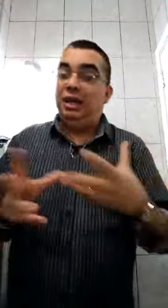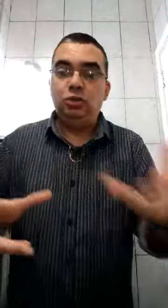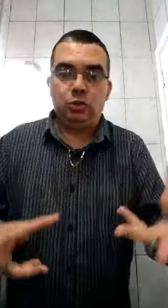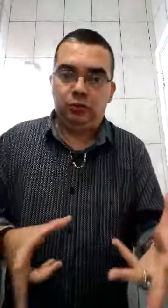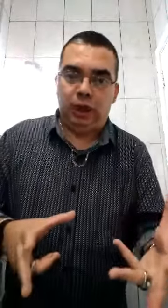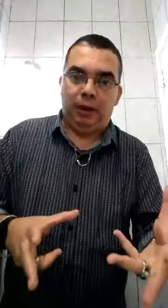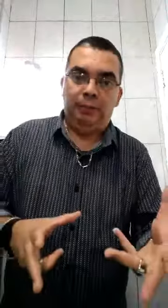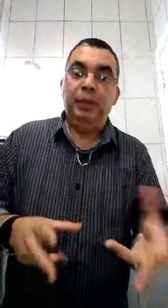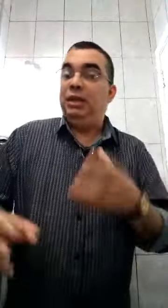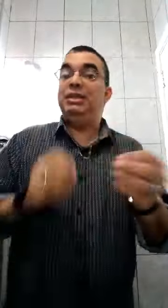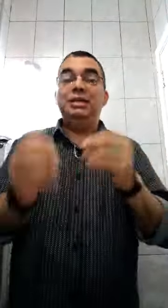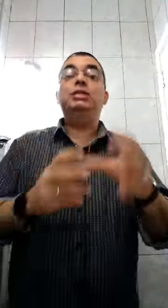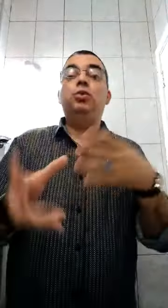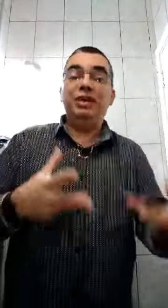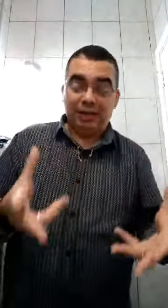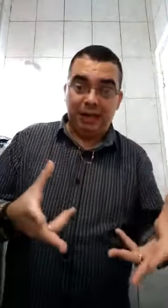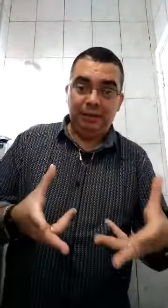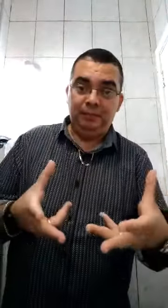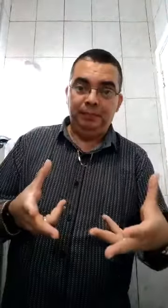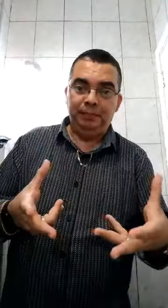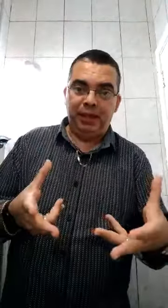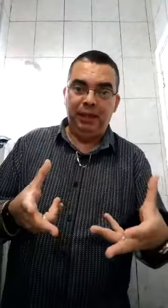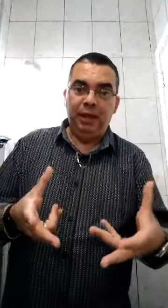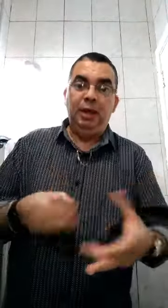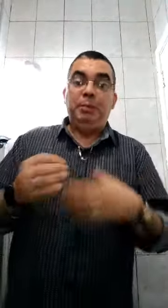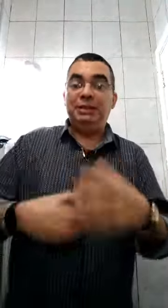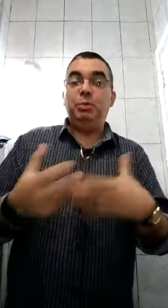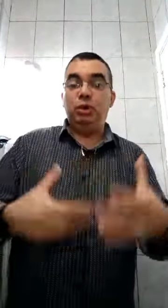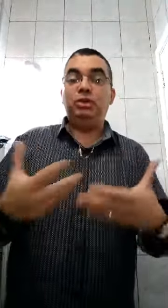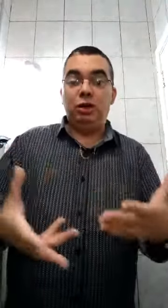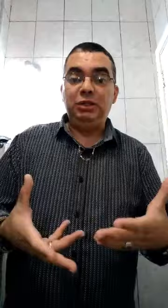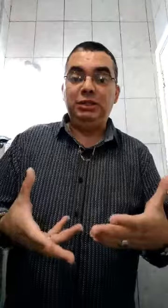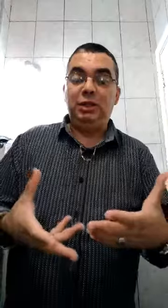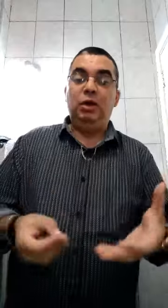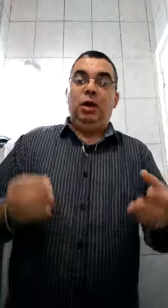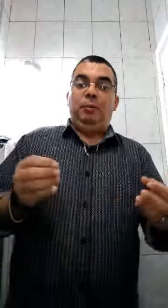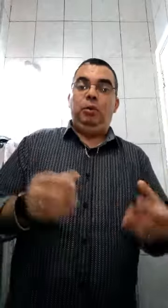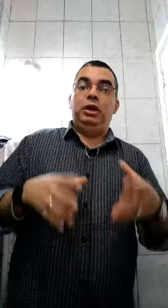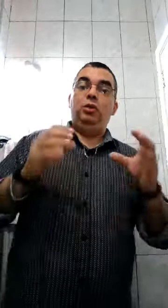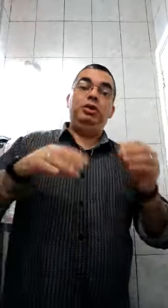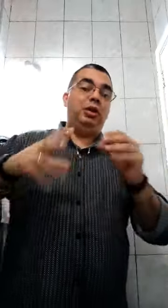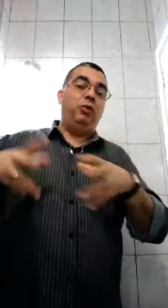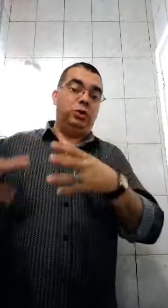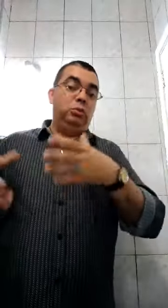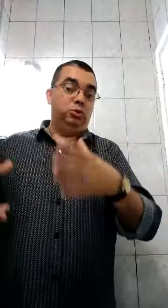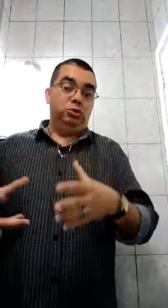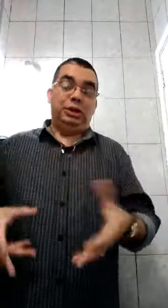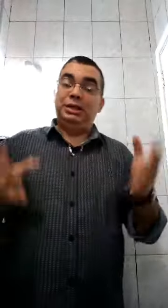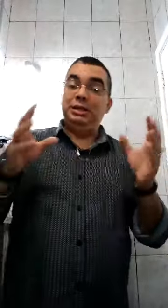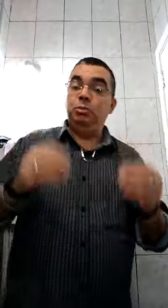tem que desconfiar. E tem que se conversar, né, pra saber o que está acontecendo. Porque o que está faltando muito nos casais é